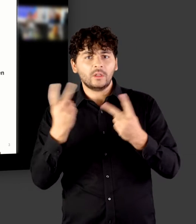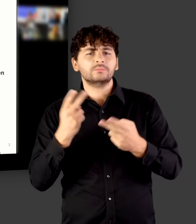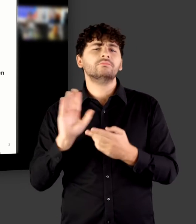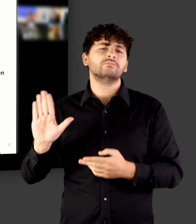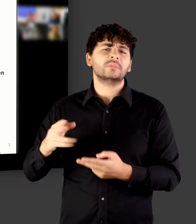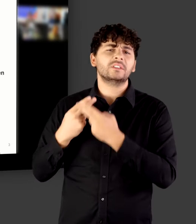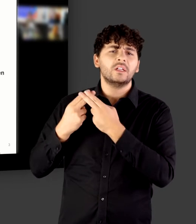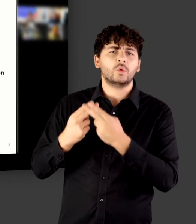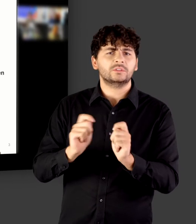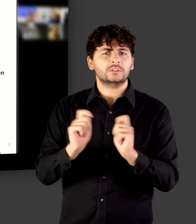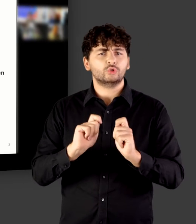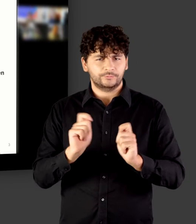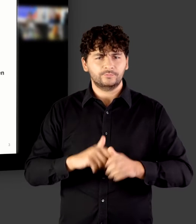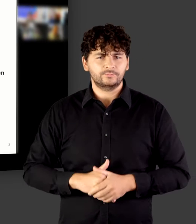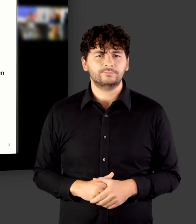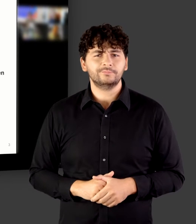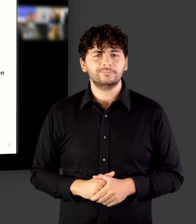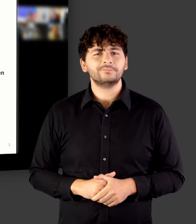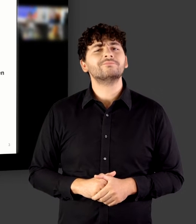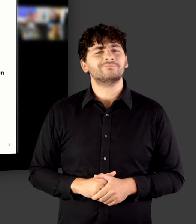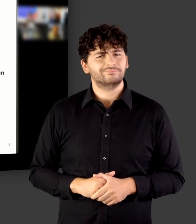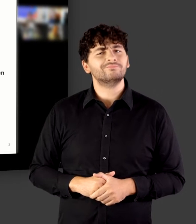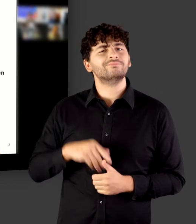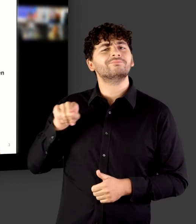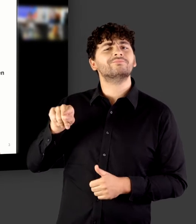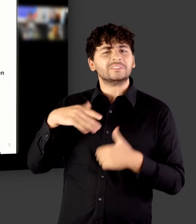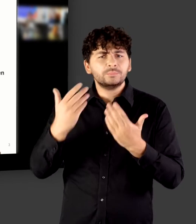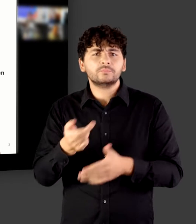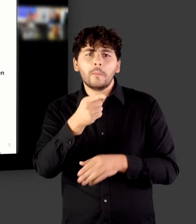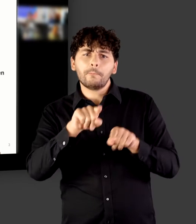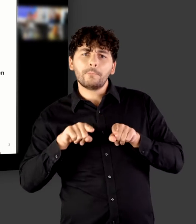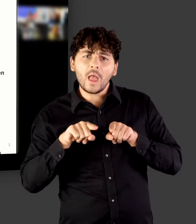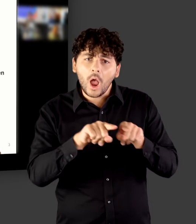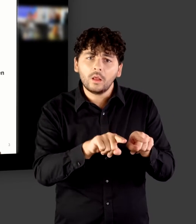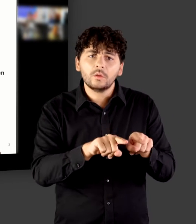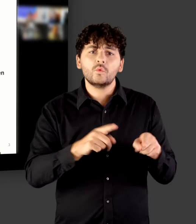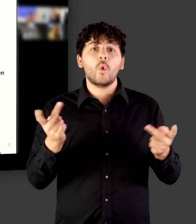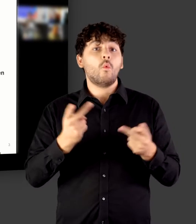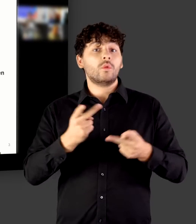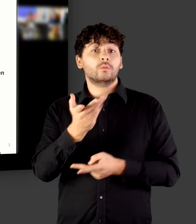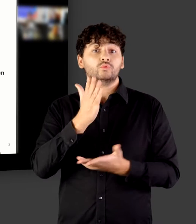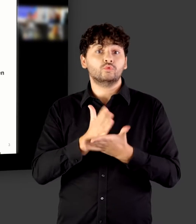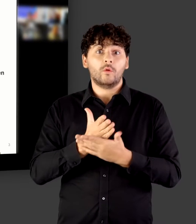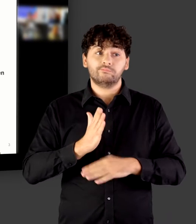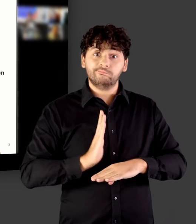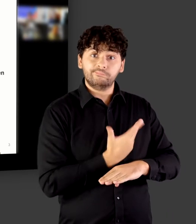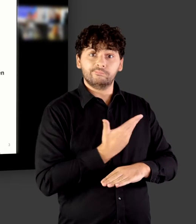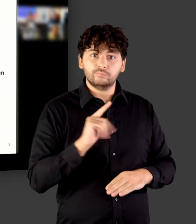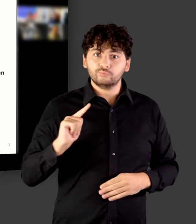Zeitschrift. Es bezeichnet dabei Parallele oder aber auch nachträgliche Zweitveröffentlichung und Archivierung in